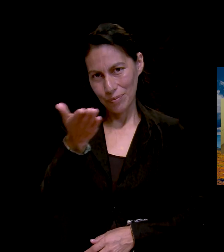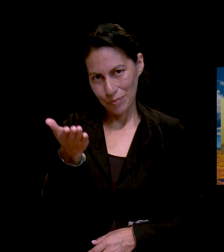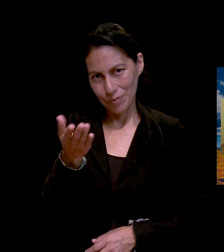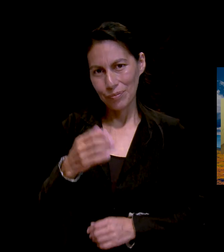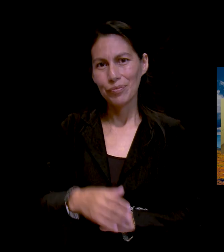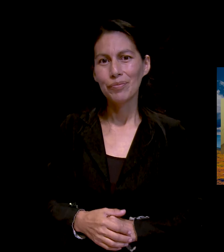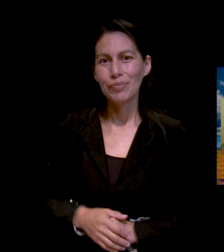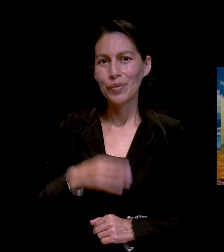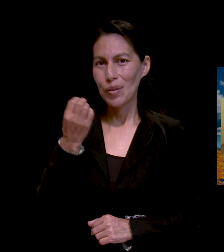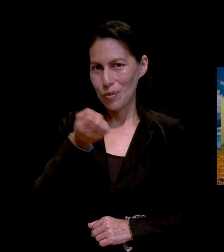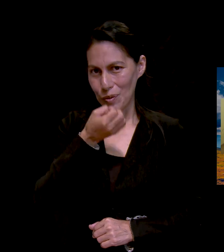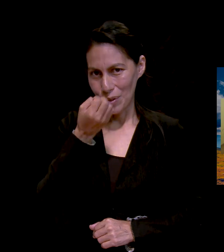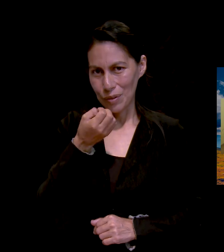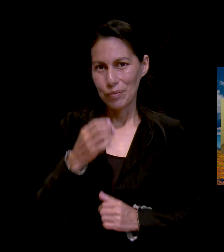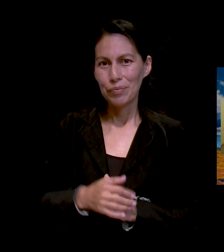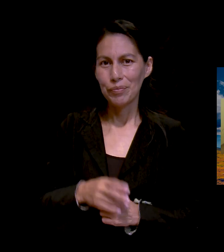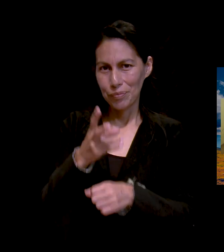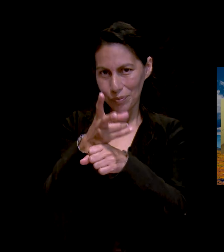estén.